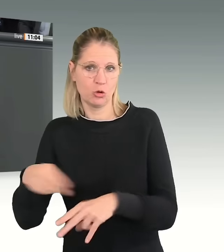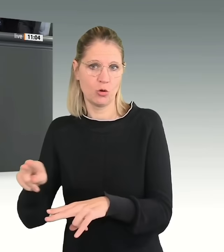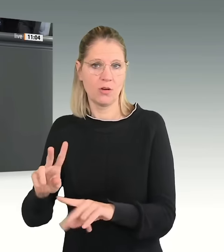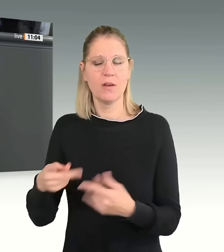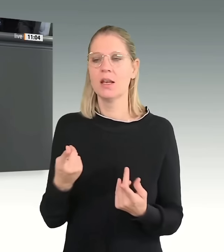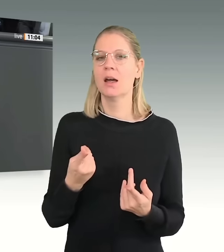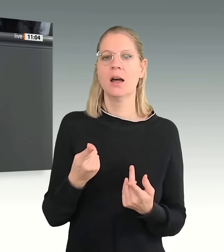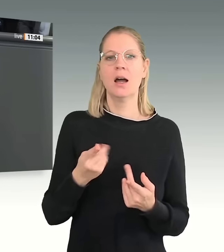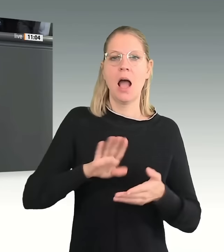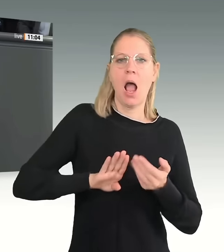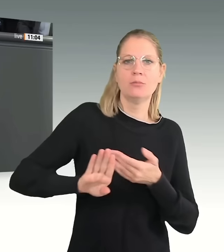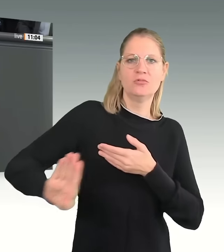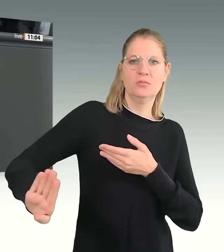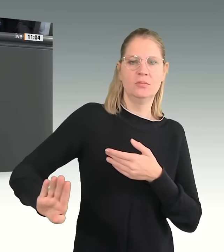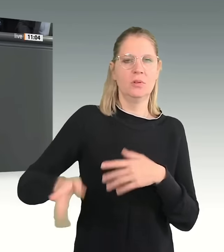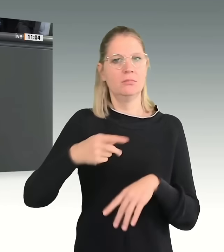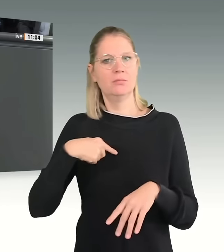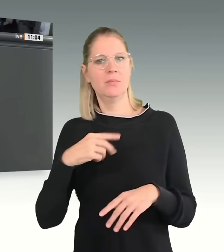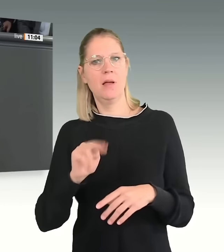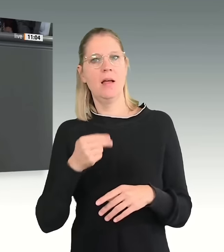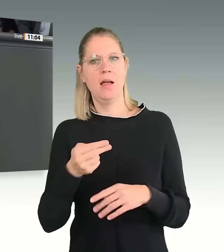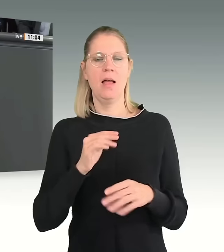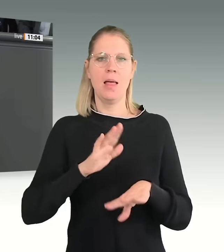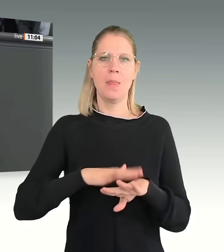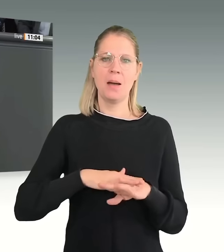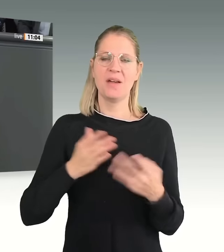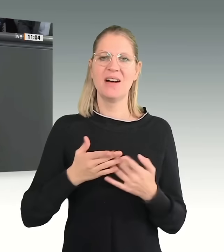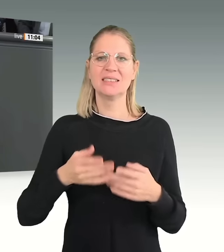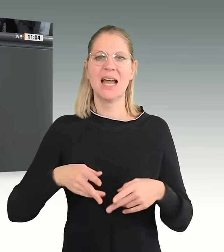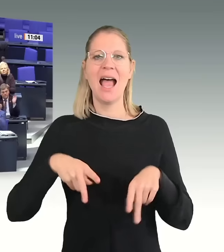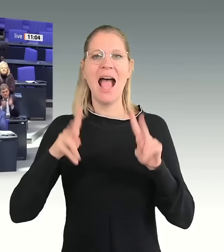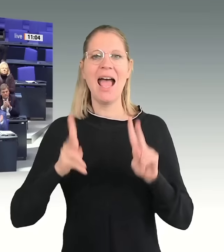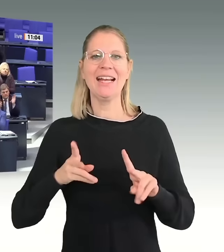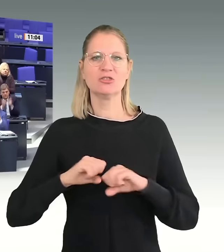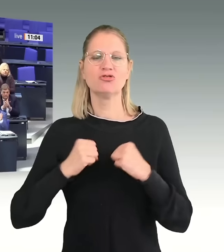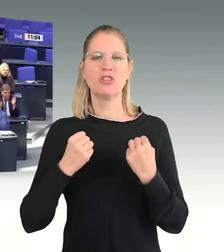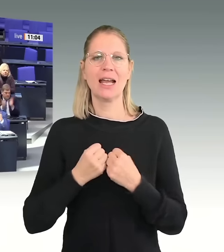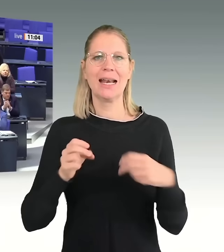Wir nennen das Remigration, rechtsstaatliche Remigration, selbstverständlich.